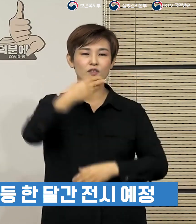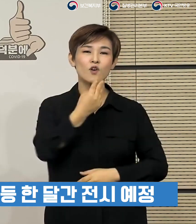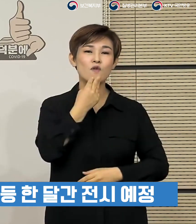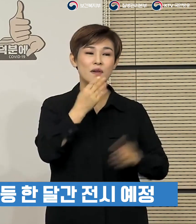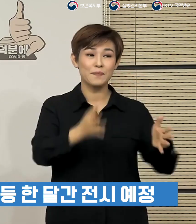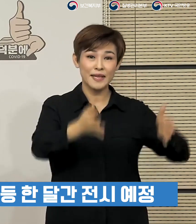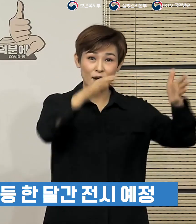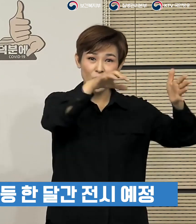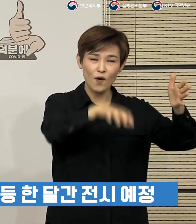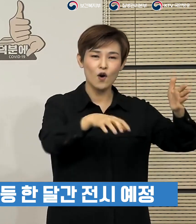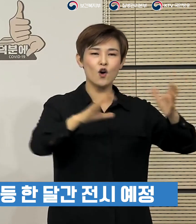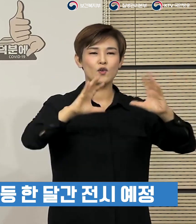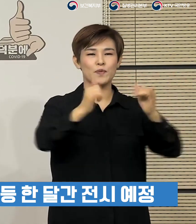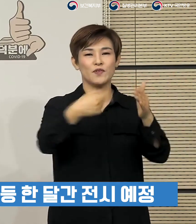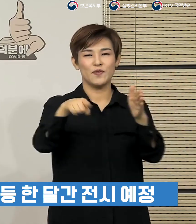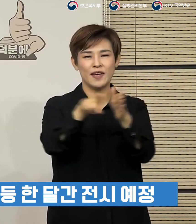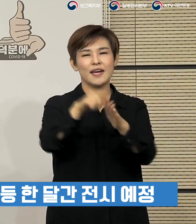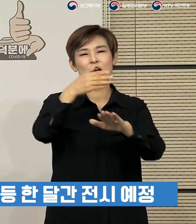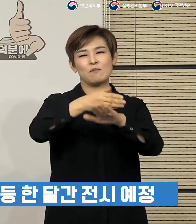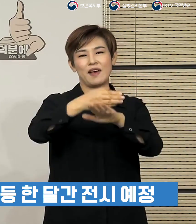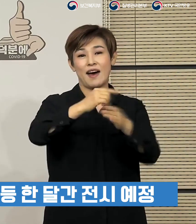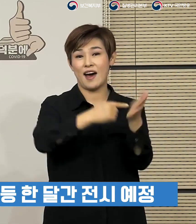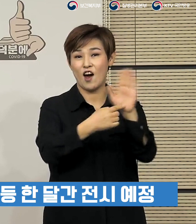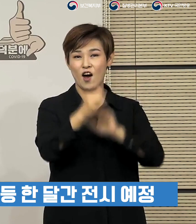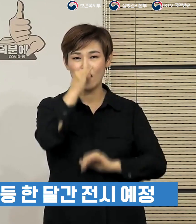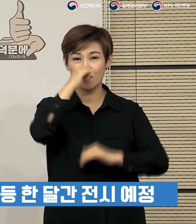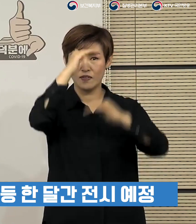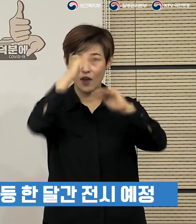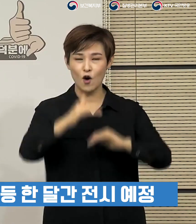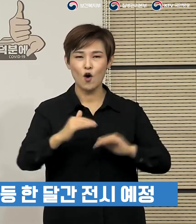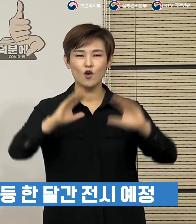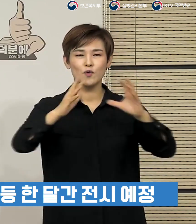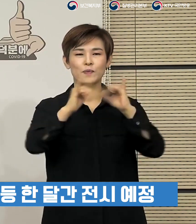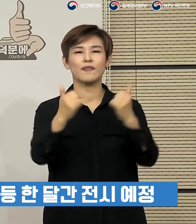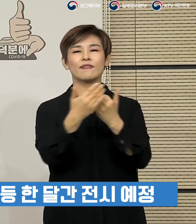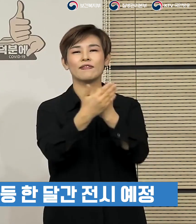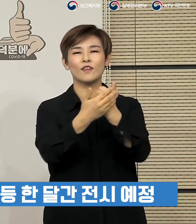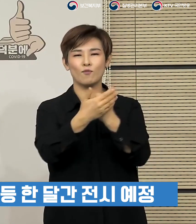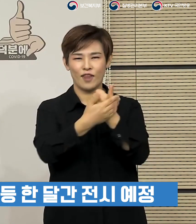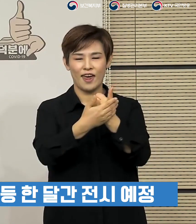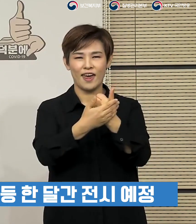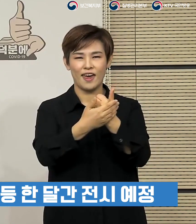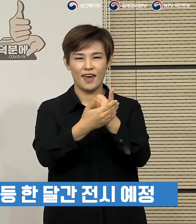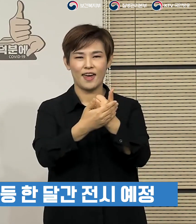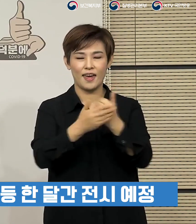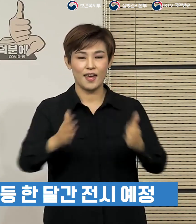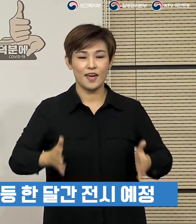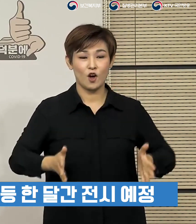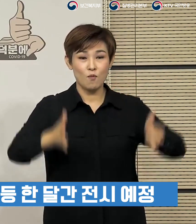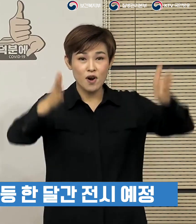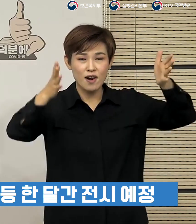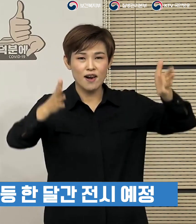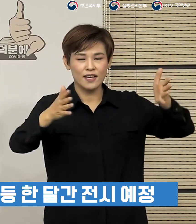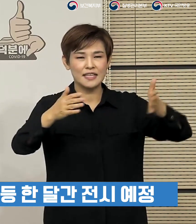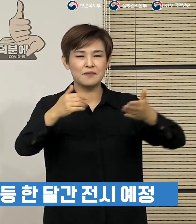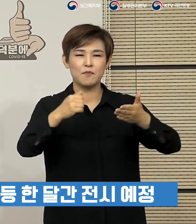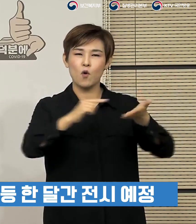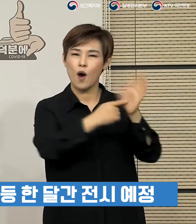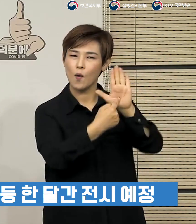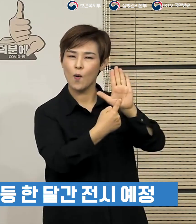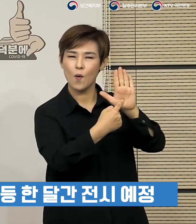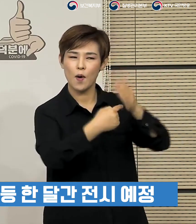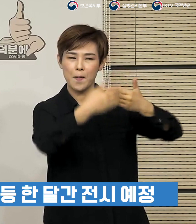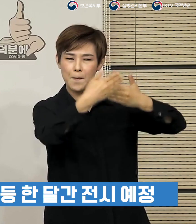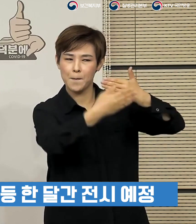등에서 국민에 대한 감사 메시지를 전달하는 국민 덕분에 건물 래핑, 투명 전광판이